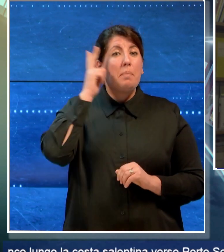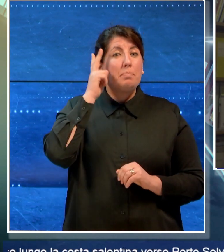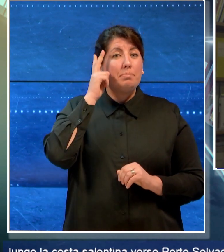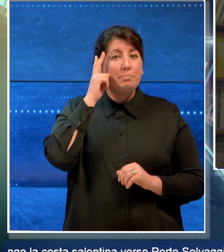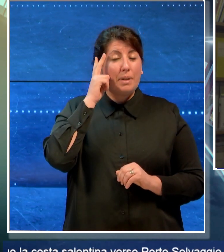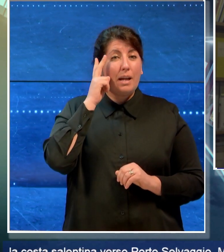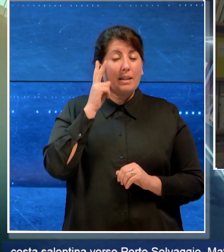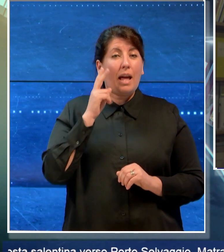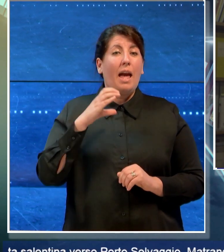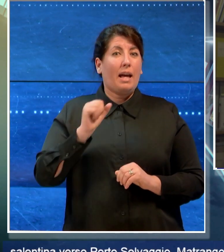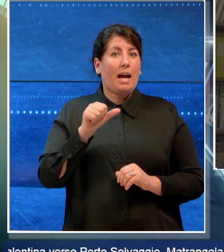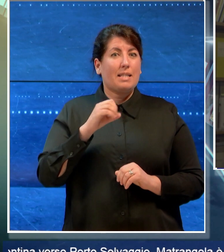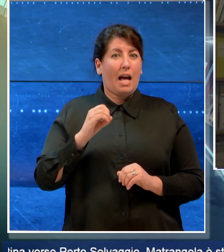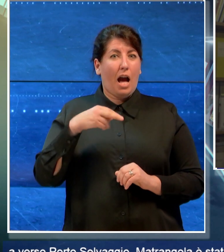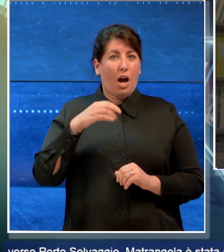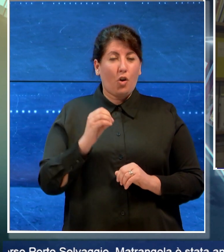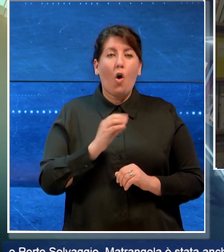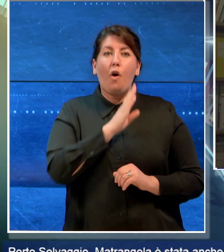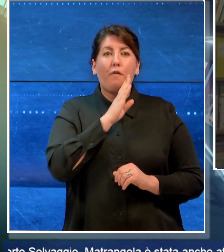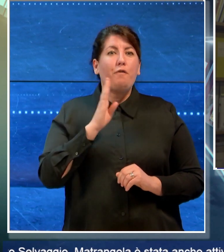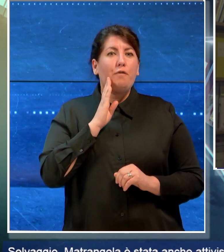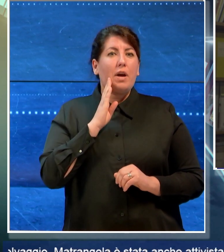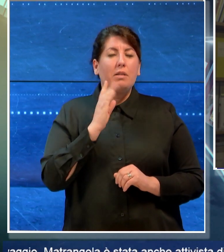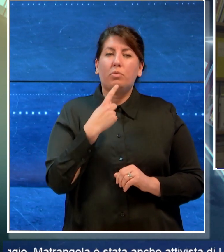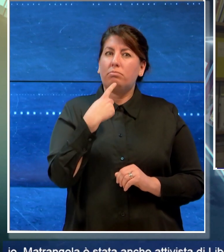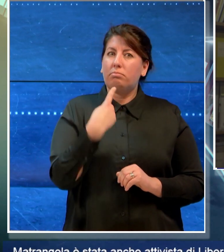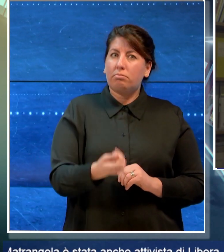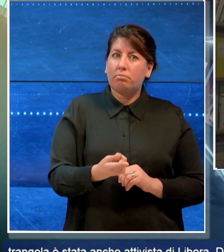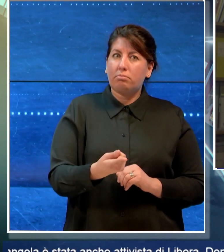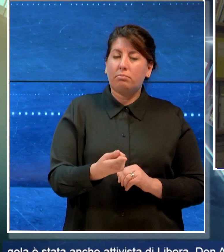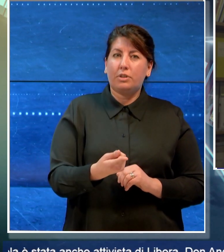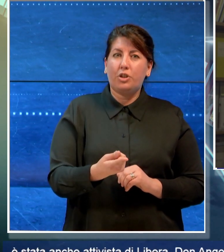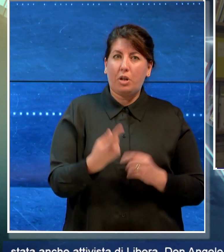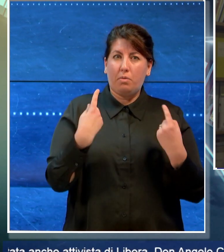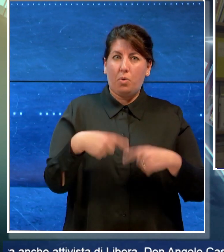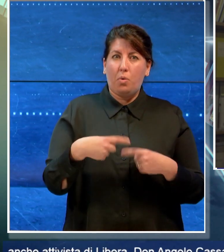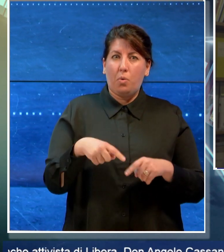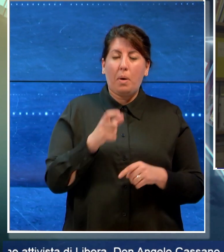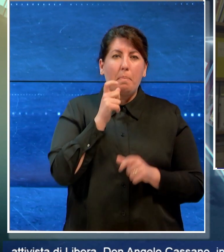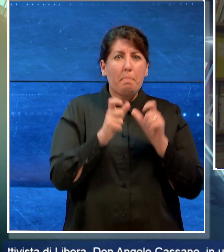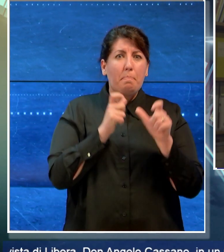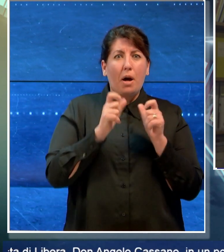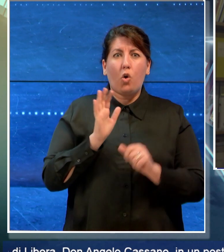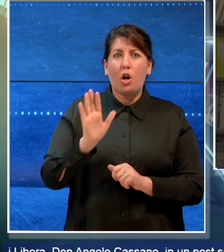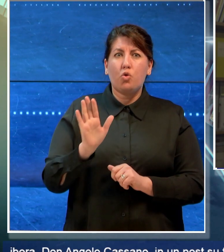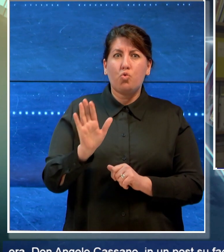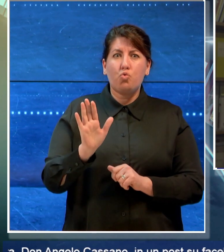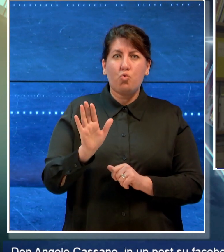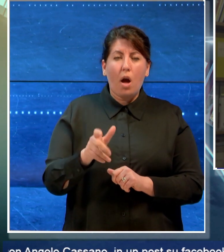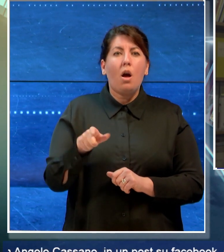post su Facebook sottolinea queste le testuali parole che personalmente come